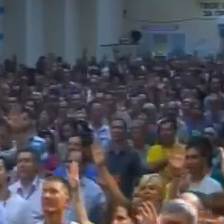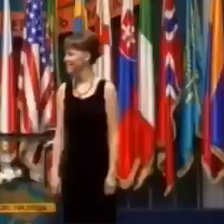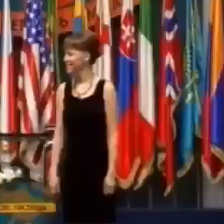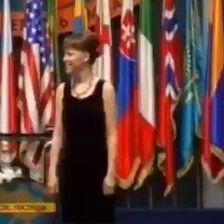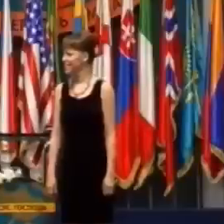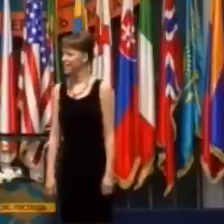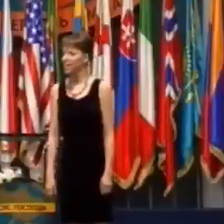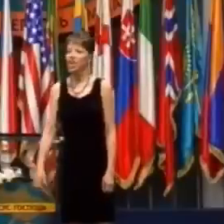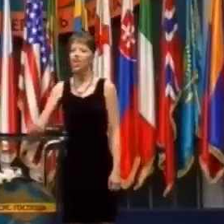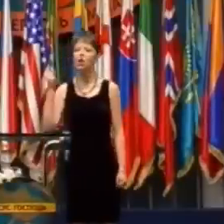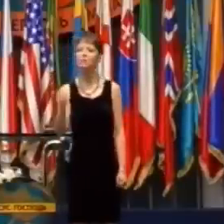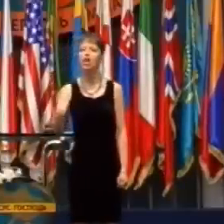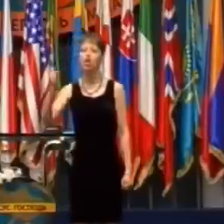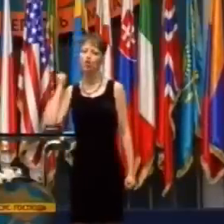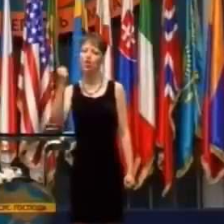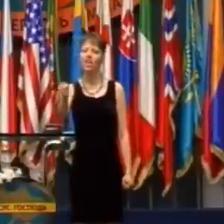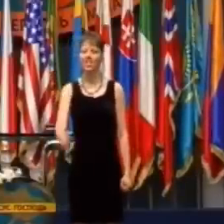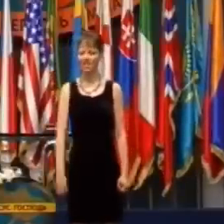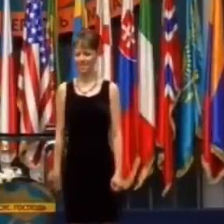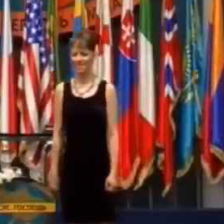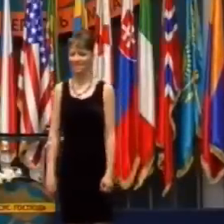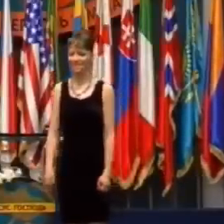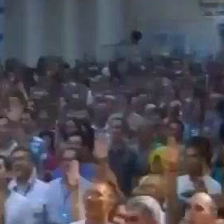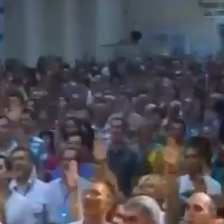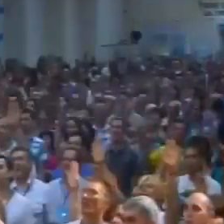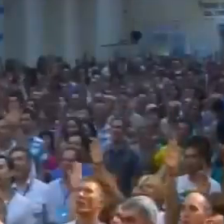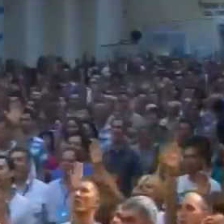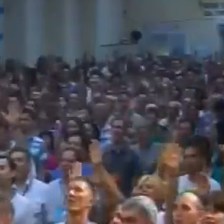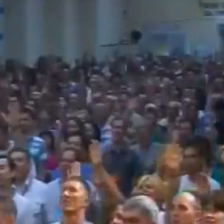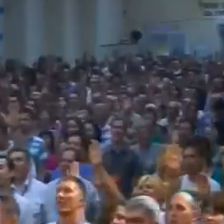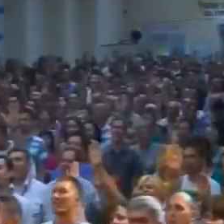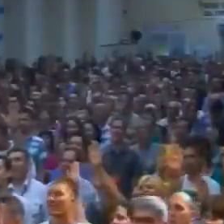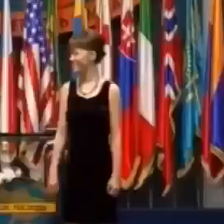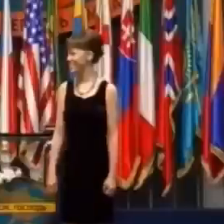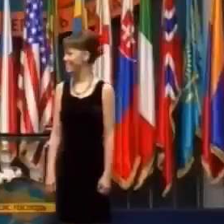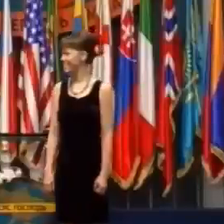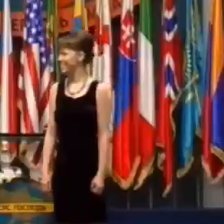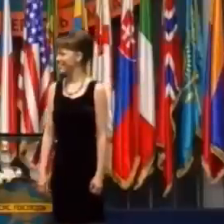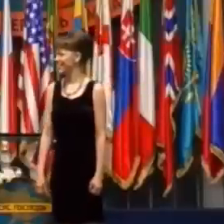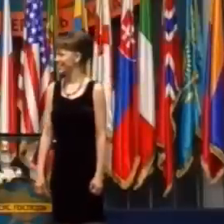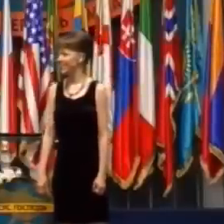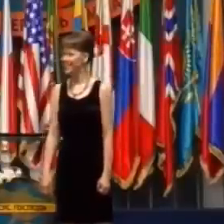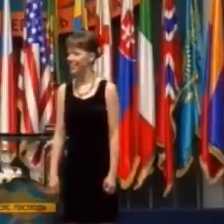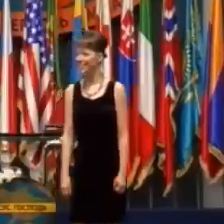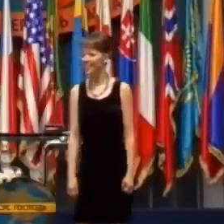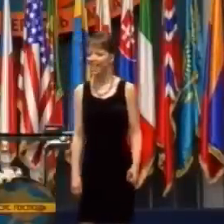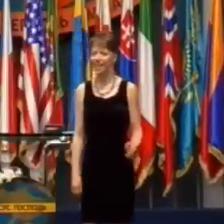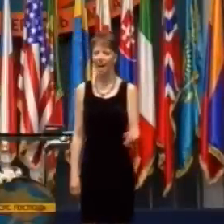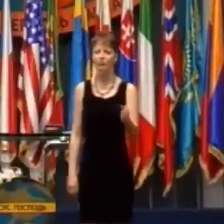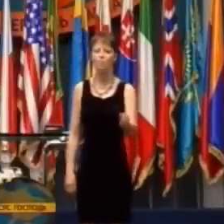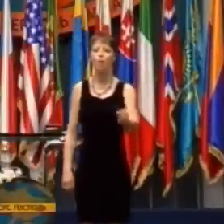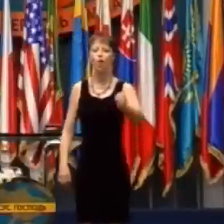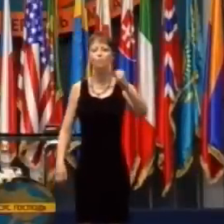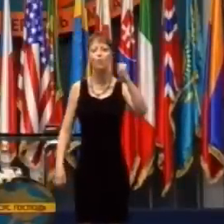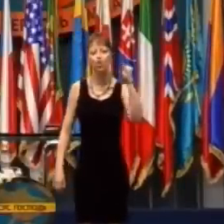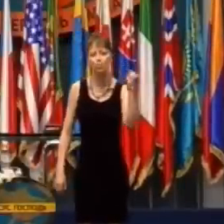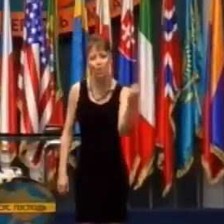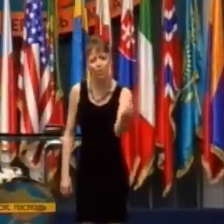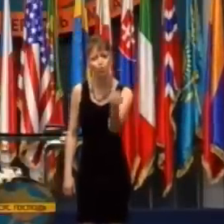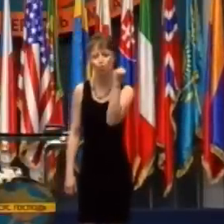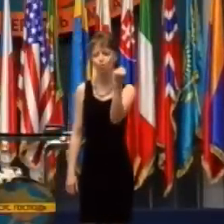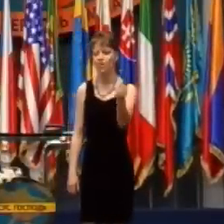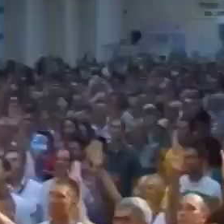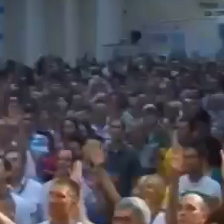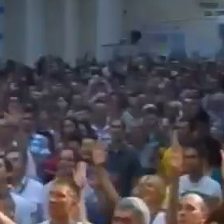a svet uvidí, ako Boh môže